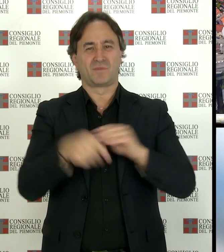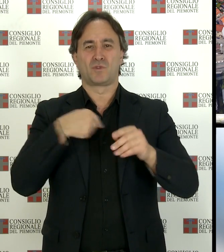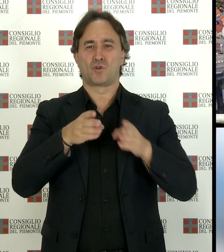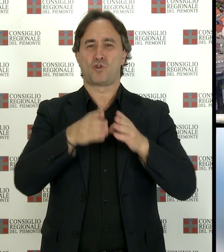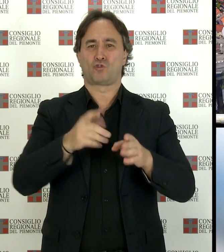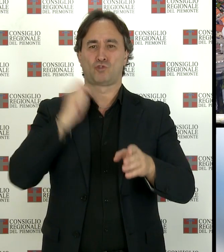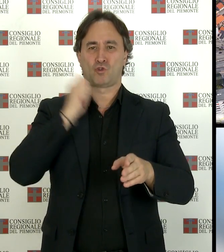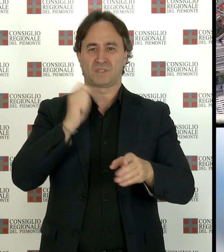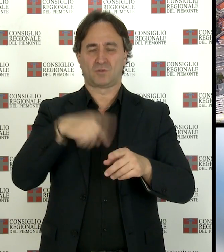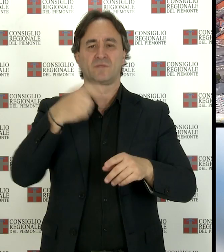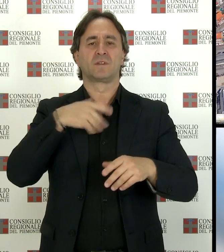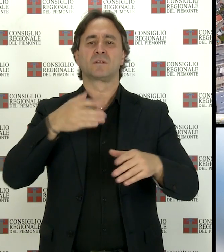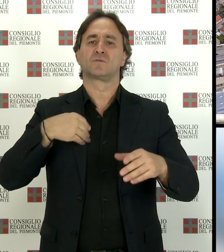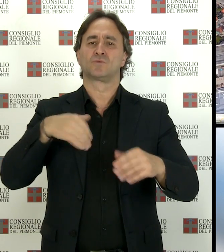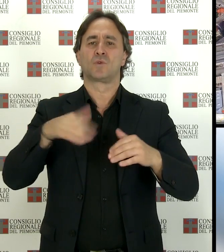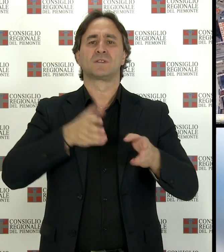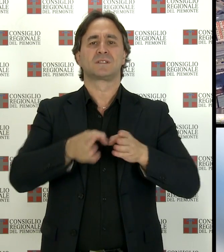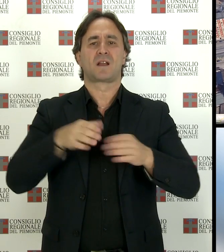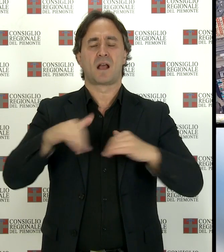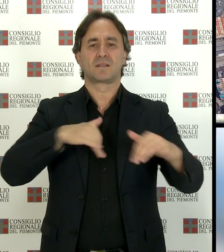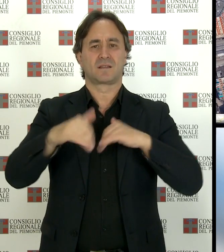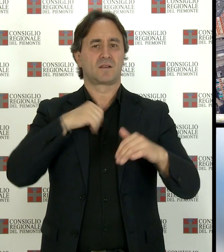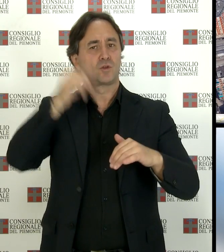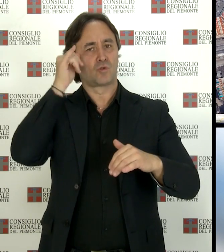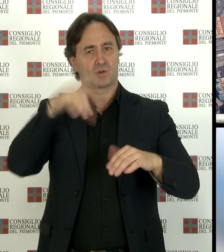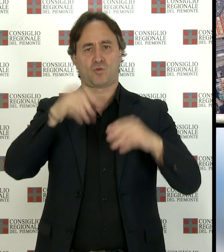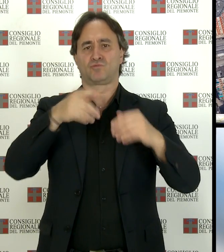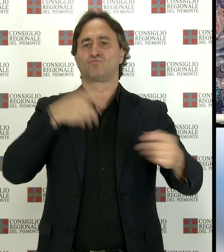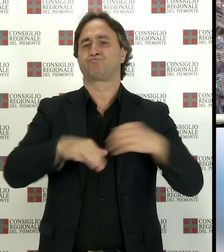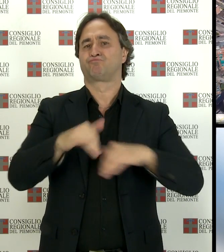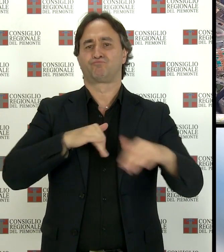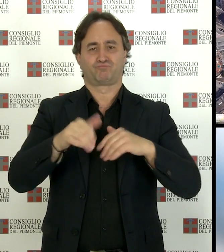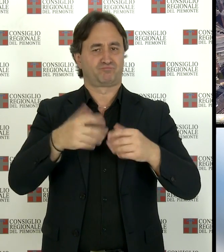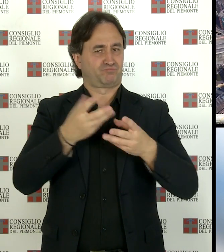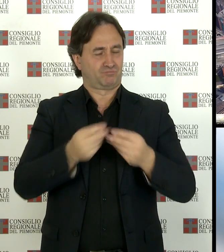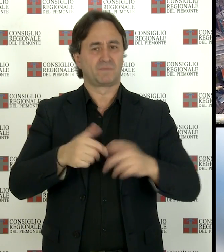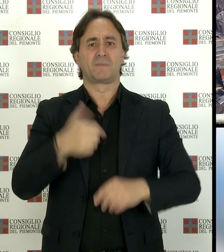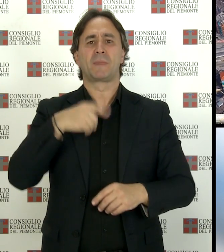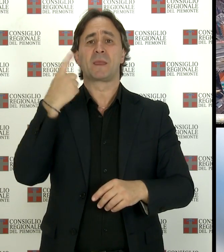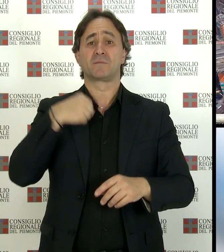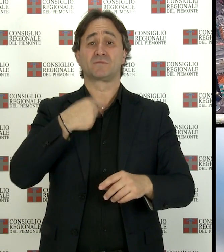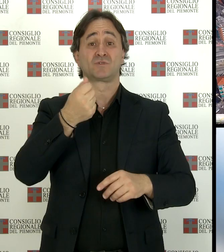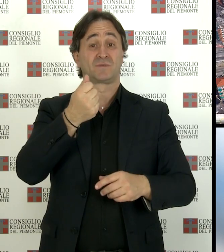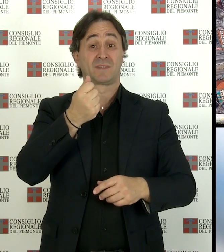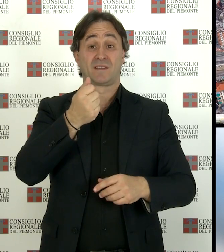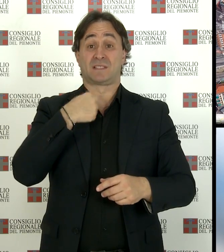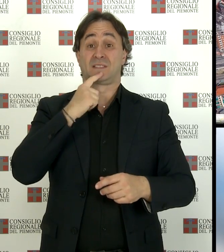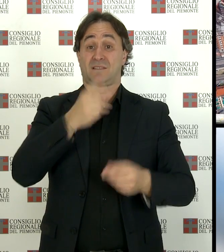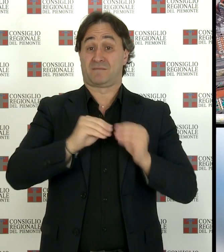viabilità torinese modificare il progetto oggi significerebbe perdere i finanziamenti e dover pagare penali lo ha ribadito l'assessore